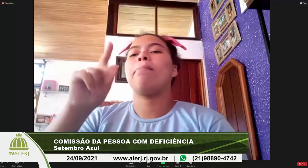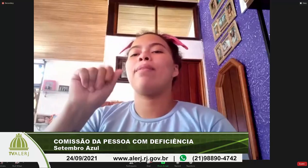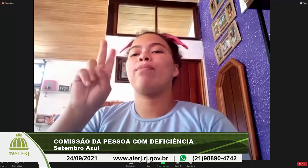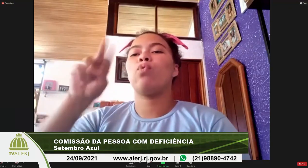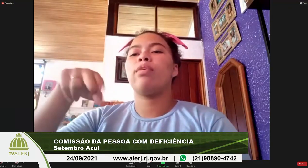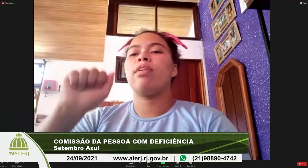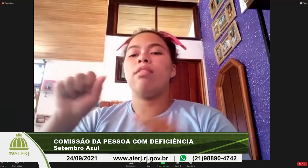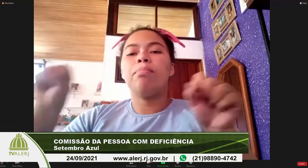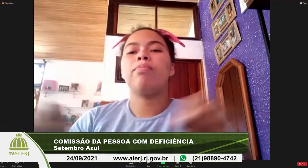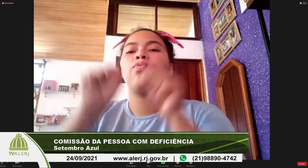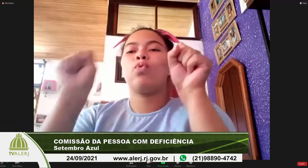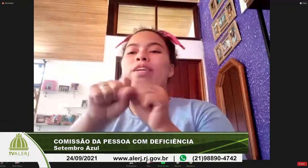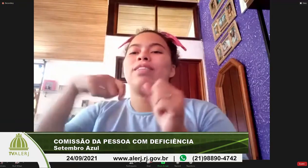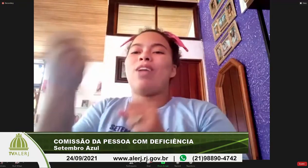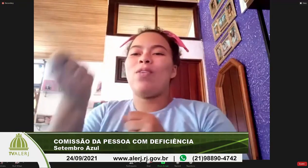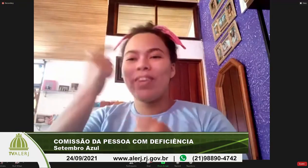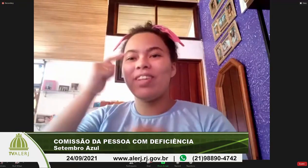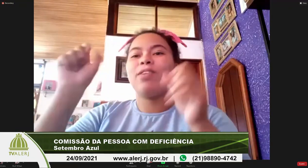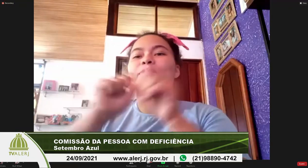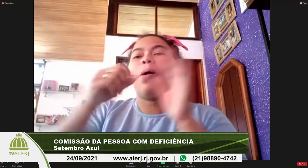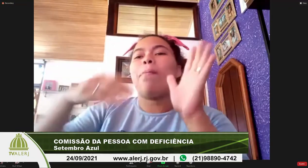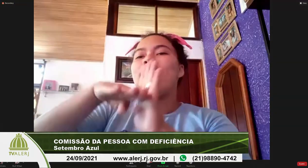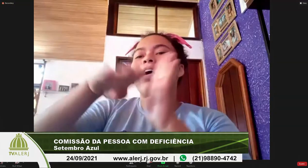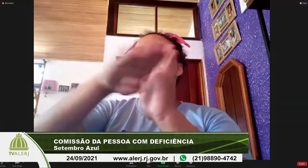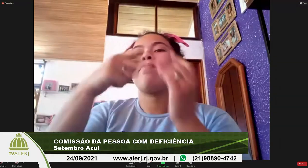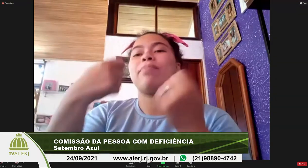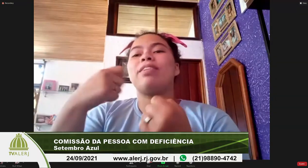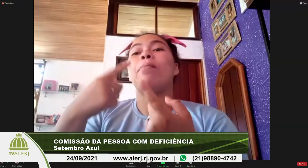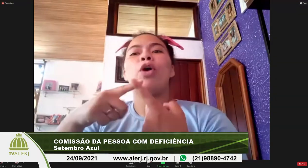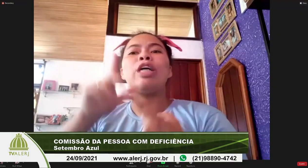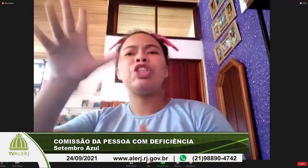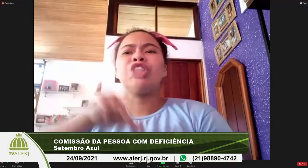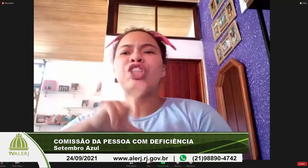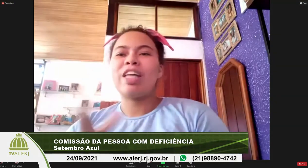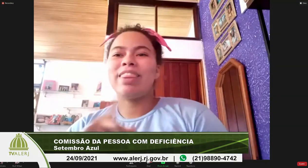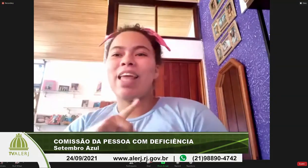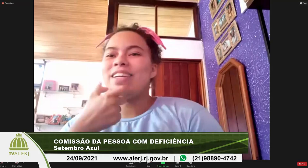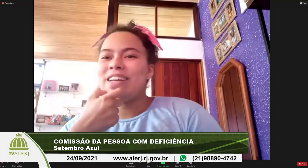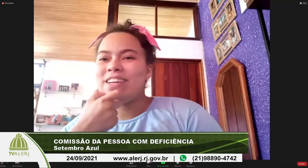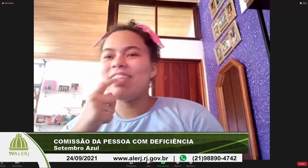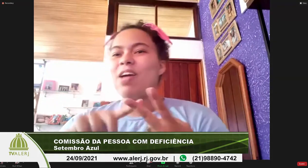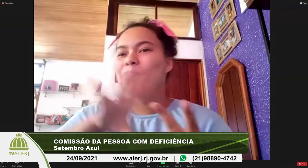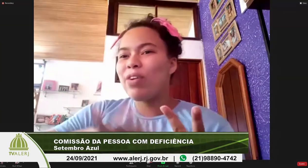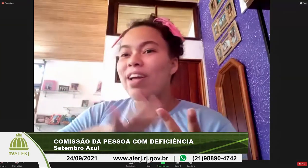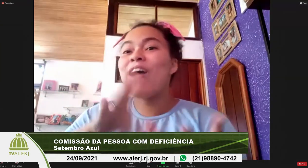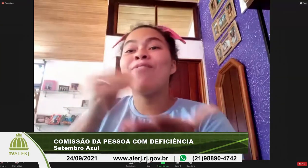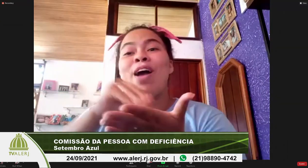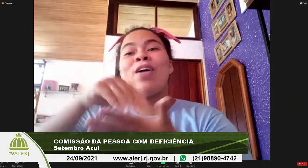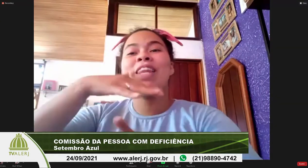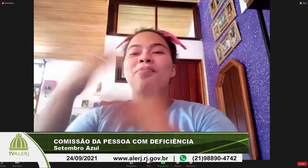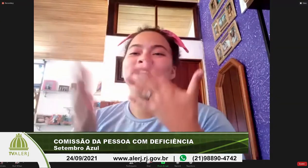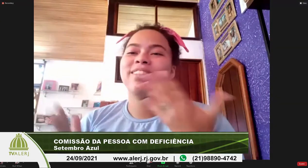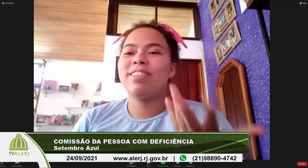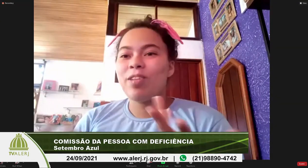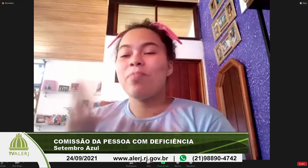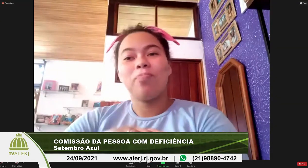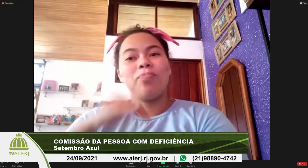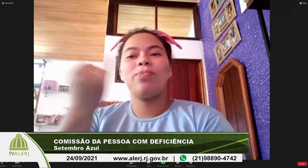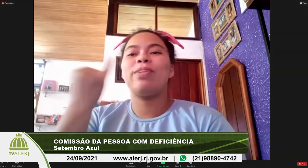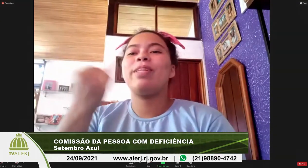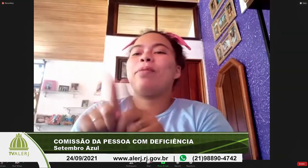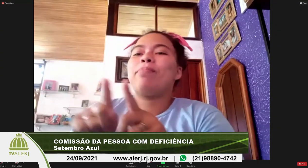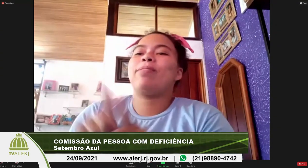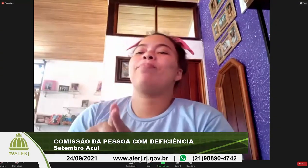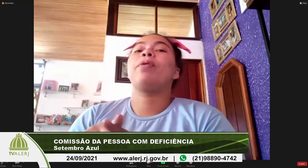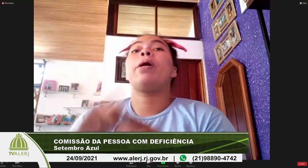dentro do departamento para que haja esse atendimento pode ser até porque a gente vê quando a gente